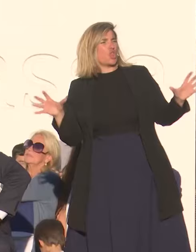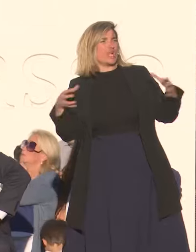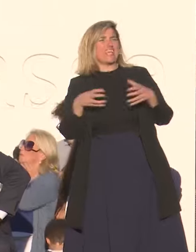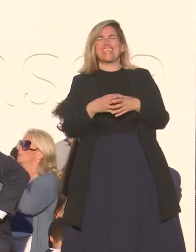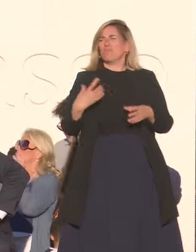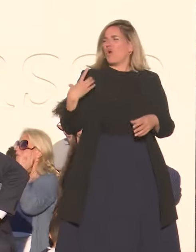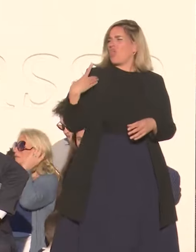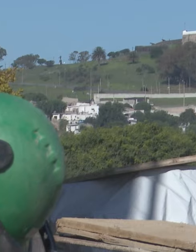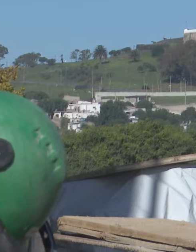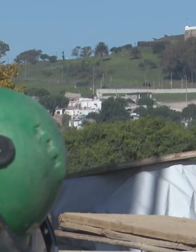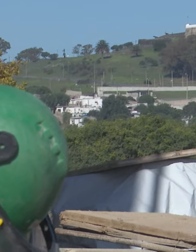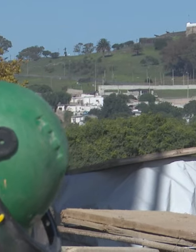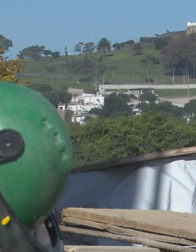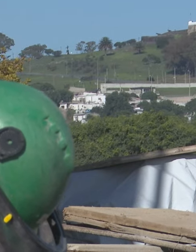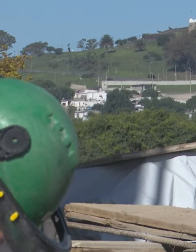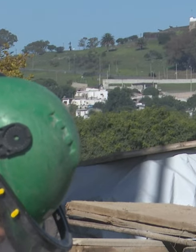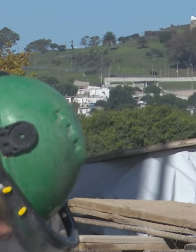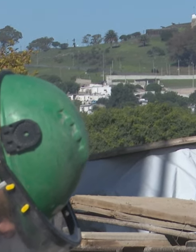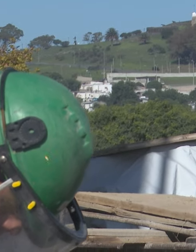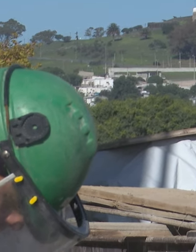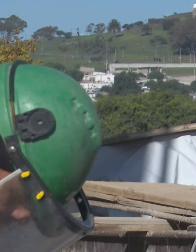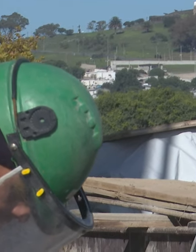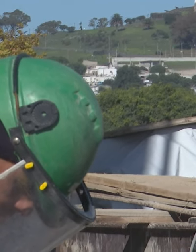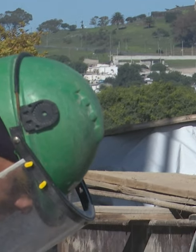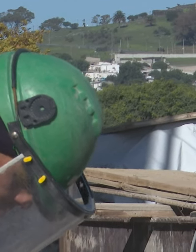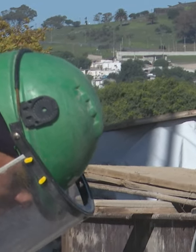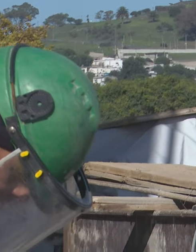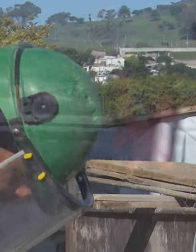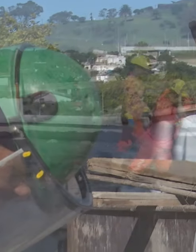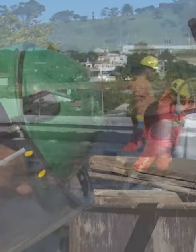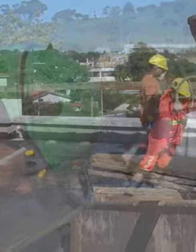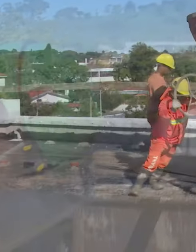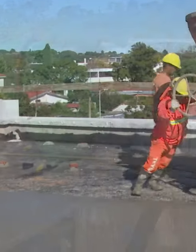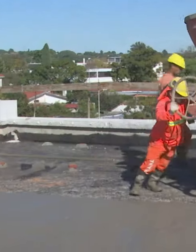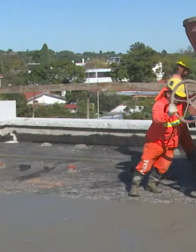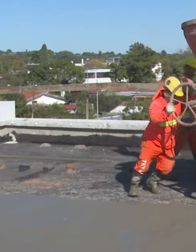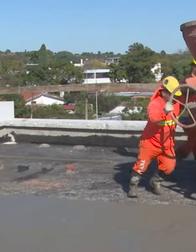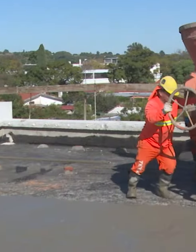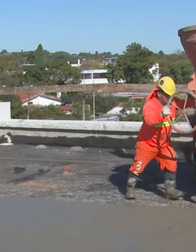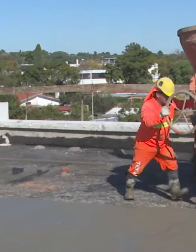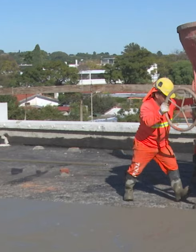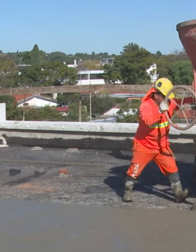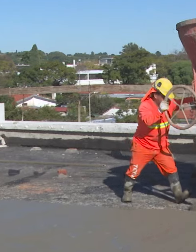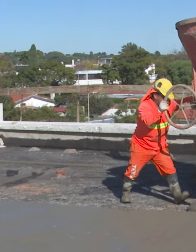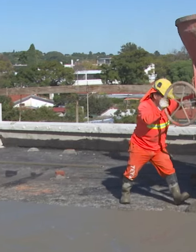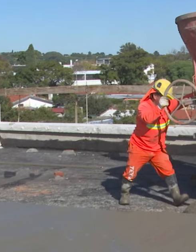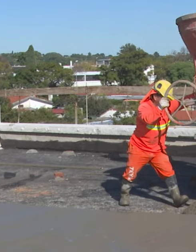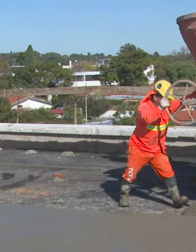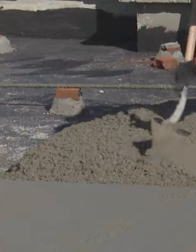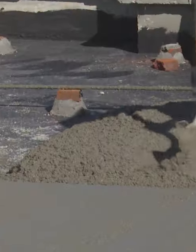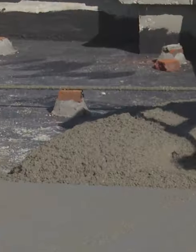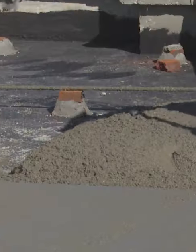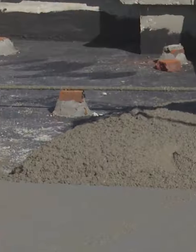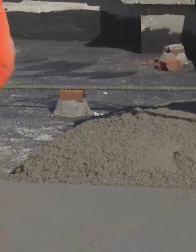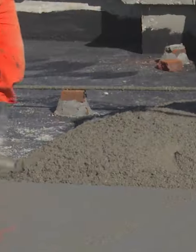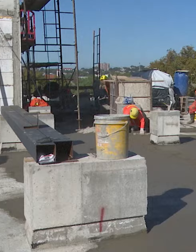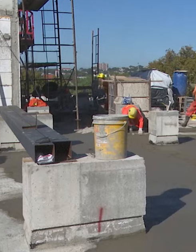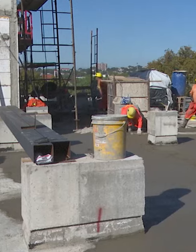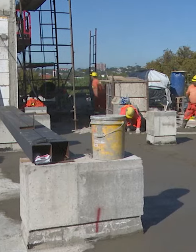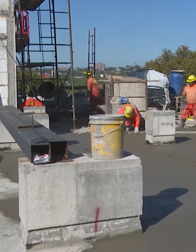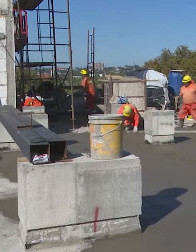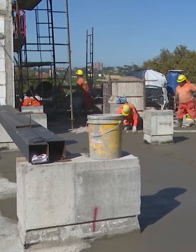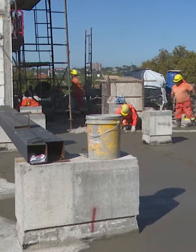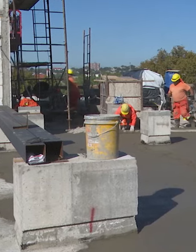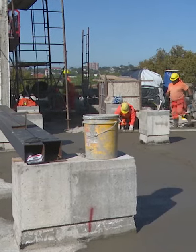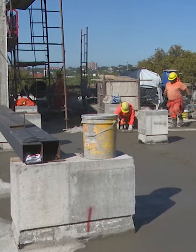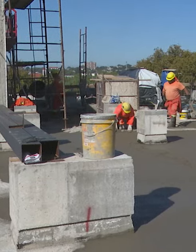de la dirección de arquitectura a su director Santiago Borsari que está por ahí a los arquitectos a los ingenieros a la